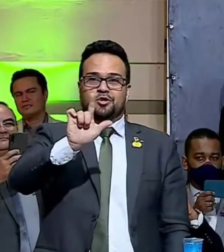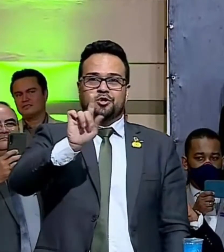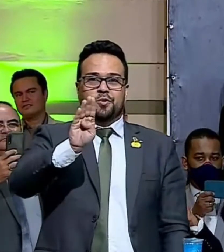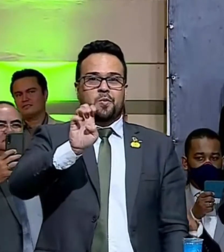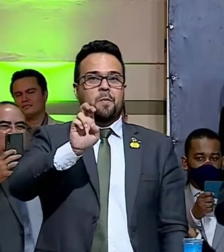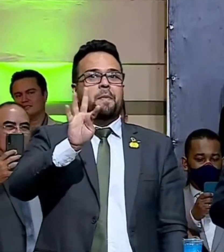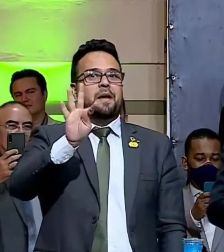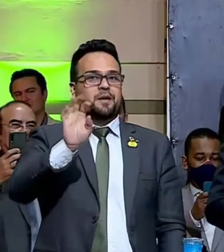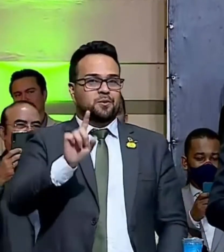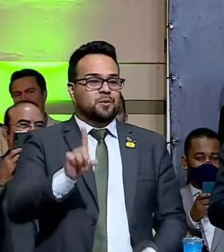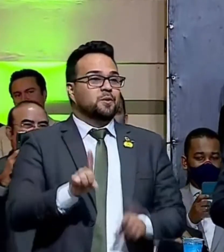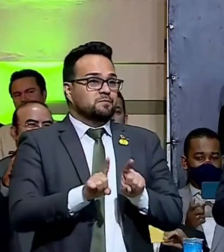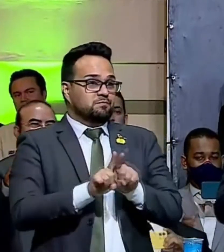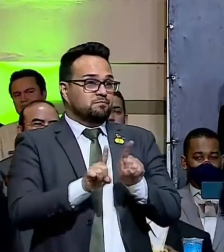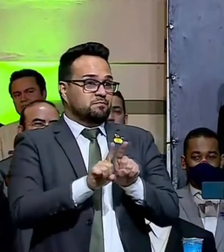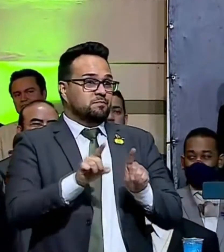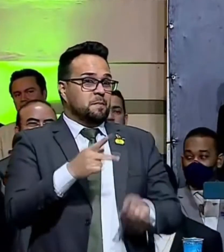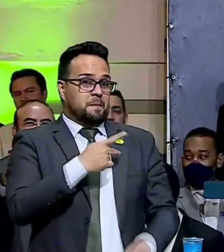pastor José Wellington,